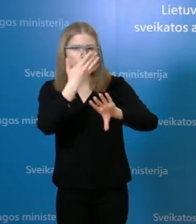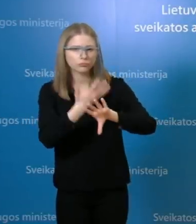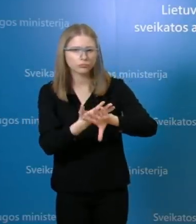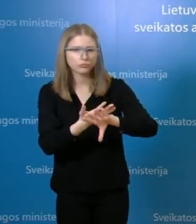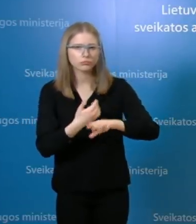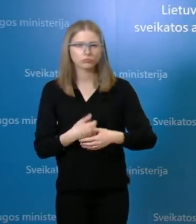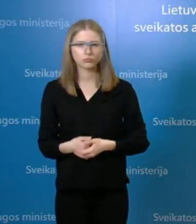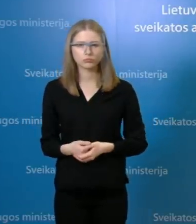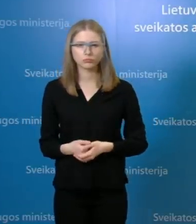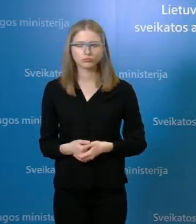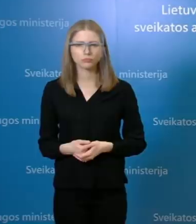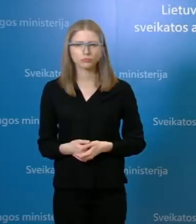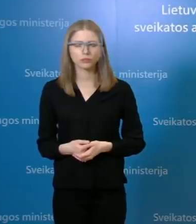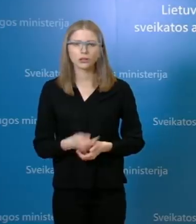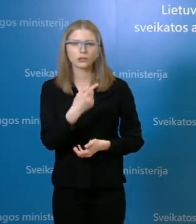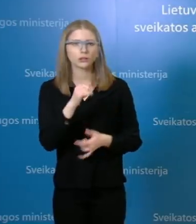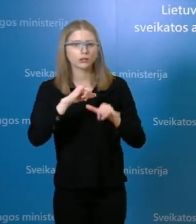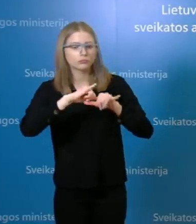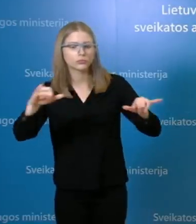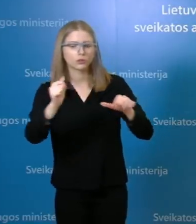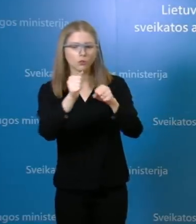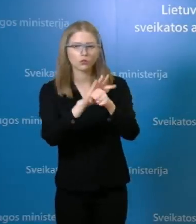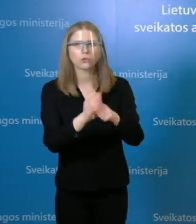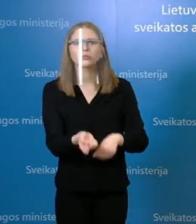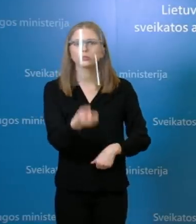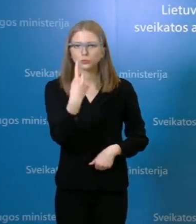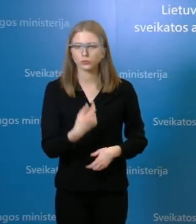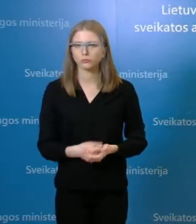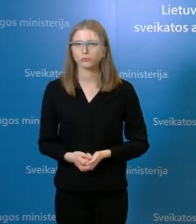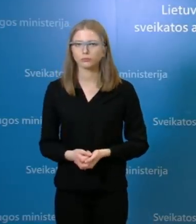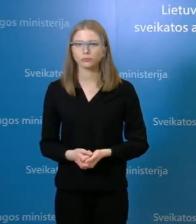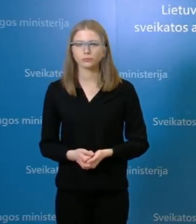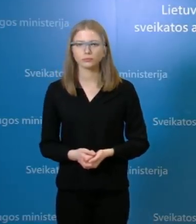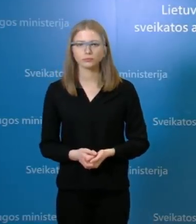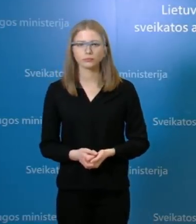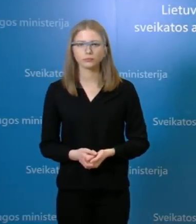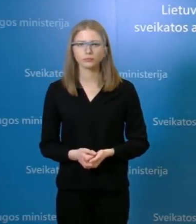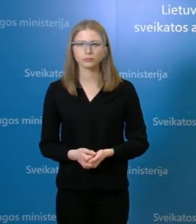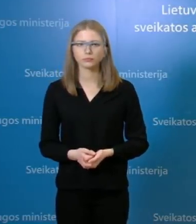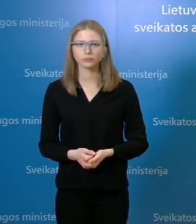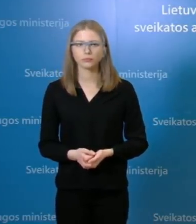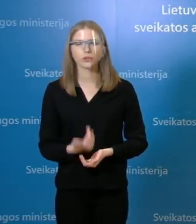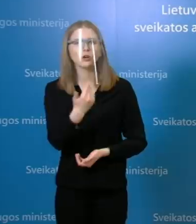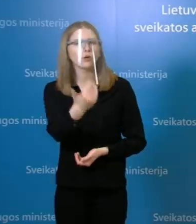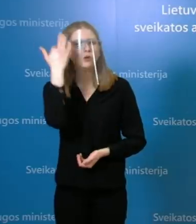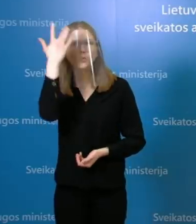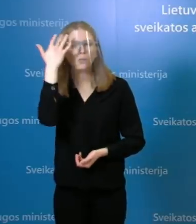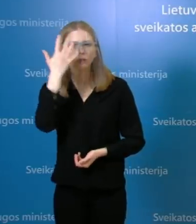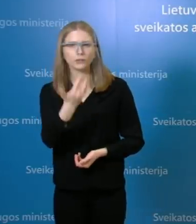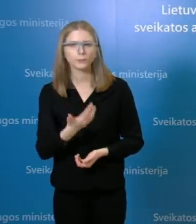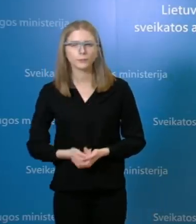coronavirusų infekcija, taip, tam pradėjo plėsti tas virusas, kuri versija yra įtikinamės, ne jūsų akimis?